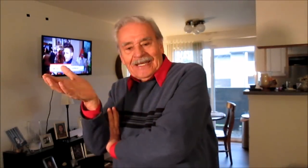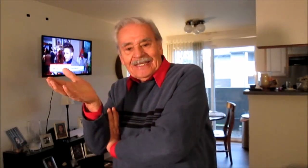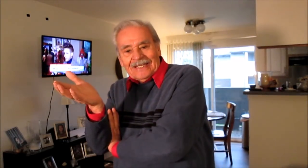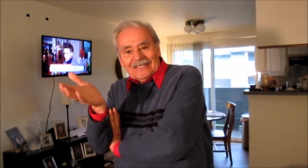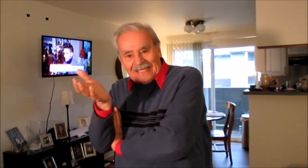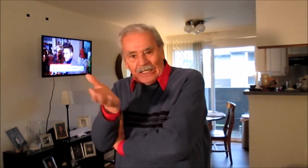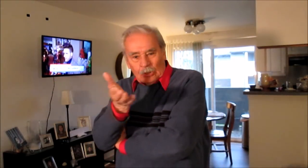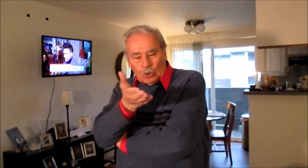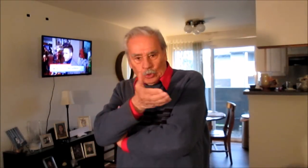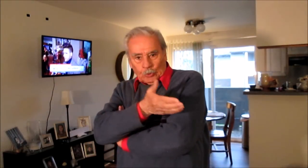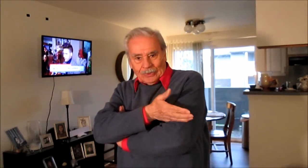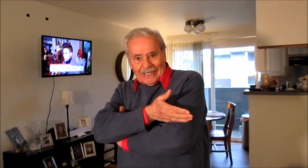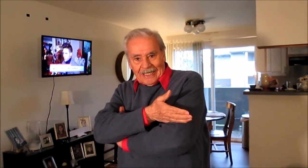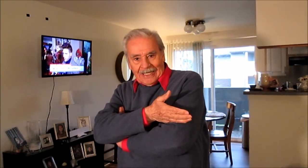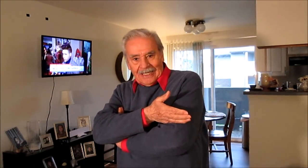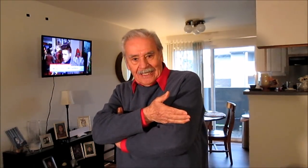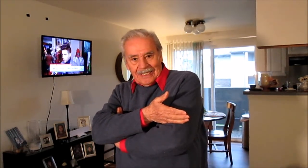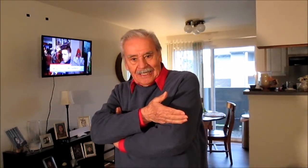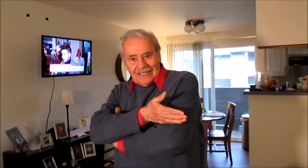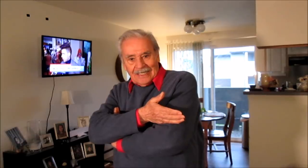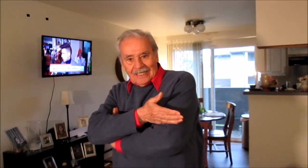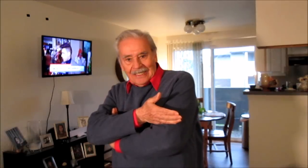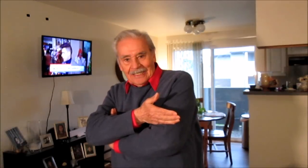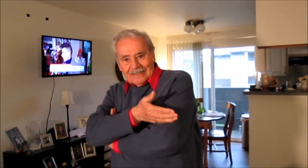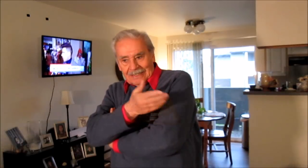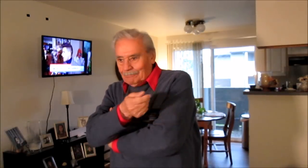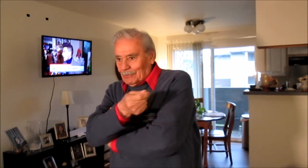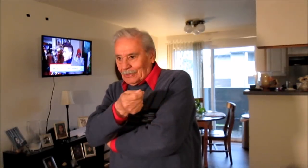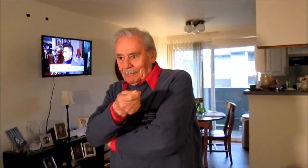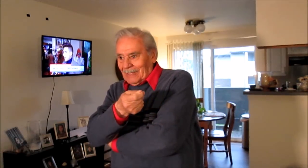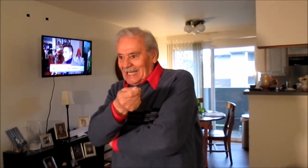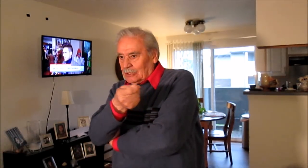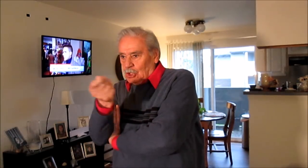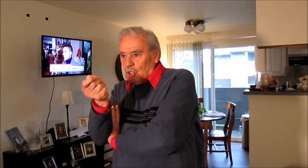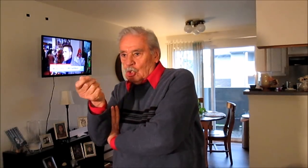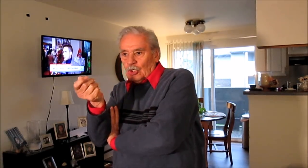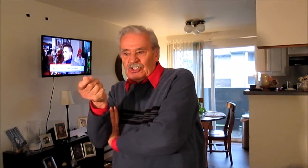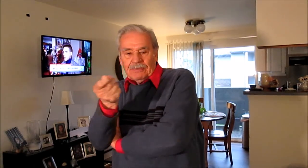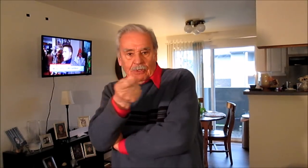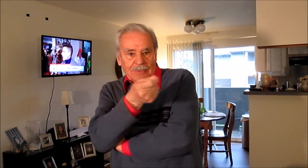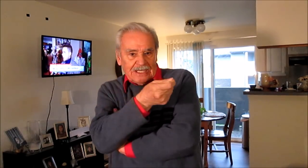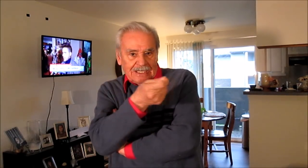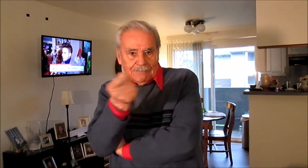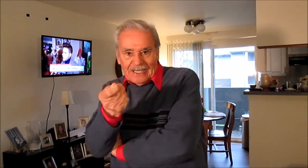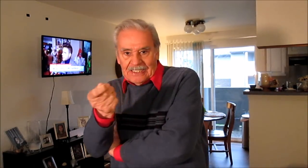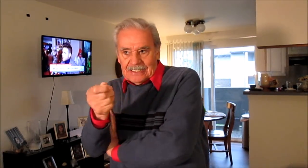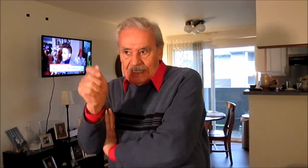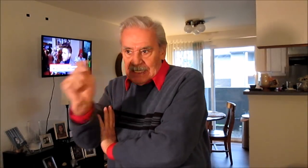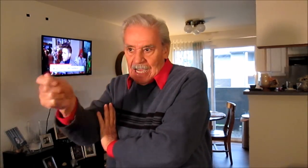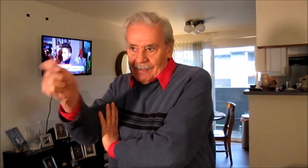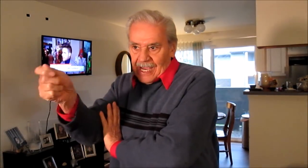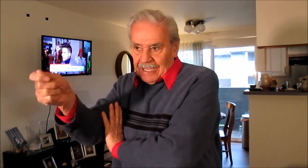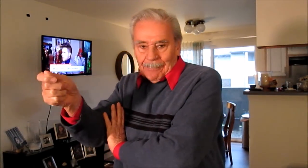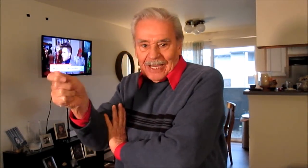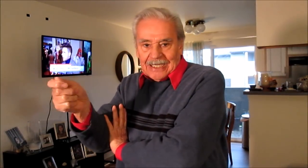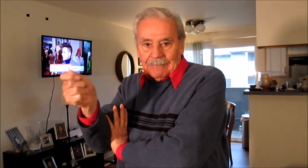gente es tan corrupta, porque para todo lo que se movía en el país había que pagar el